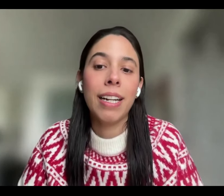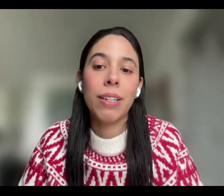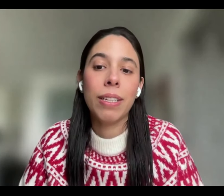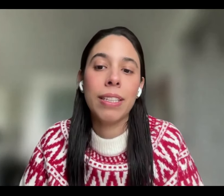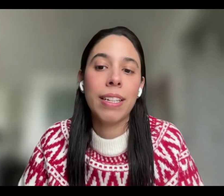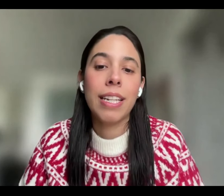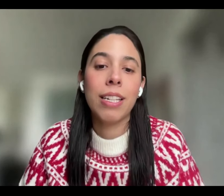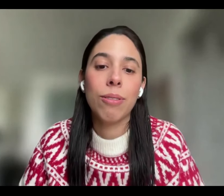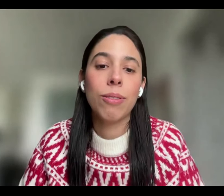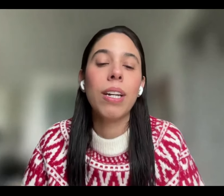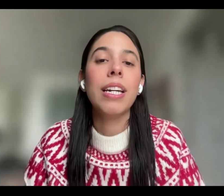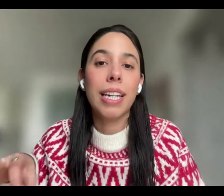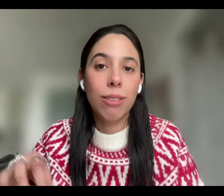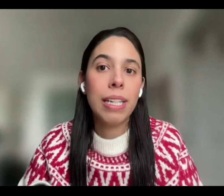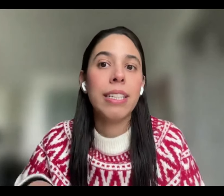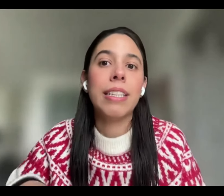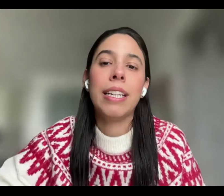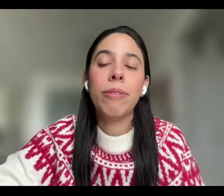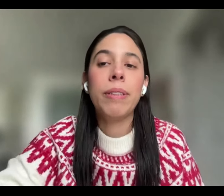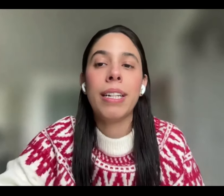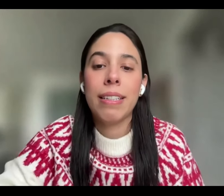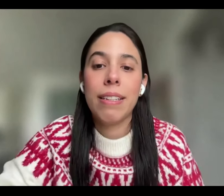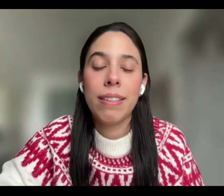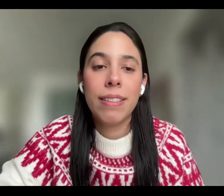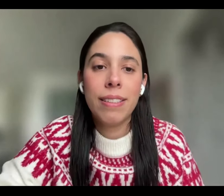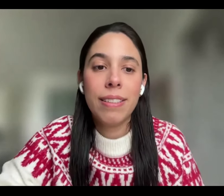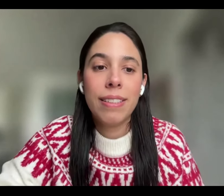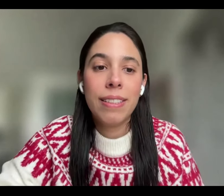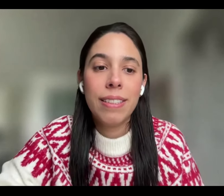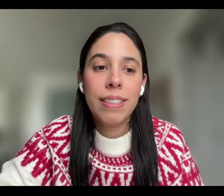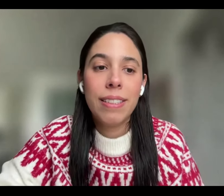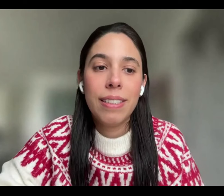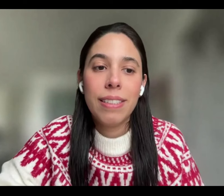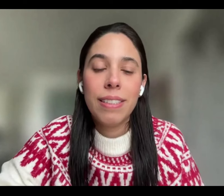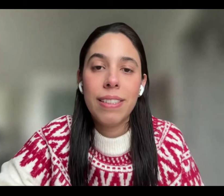pacientes declarados interdictos que solicitan la eutanasia